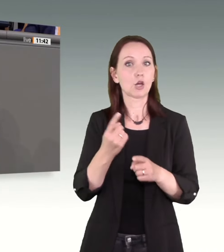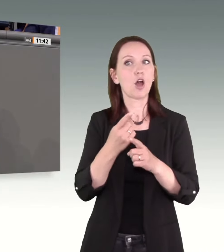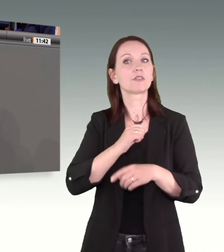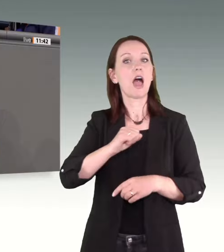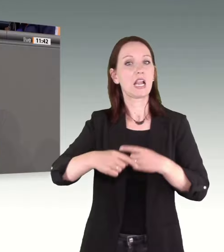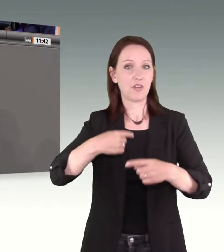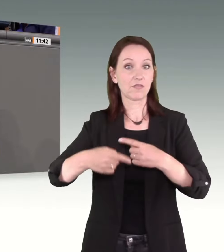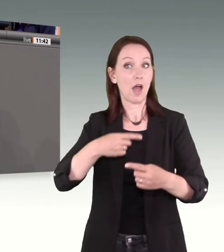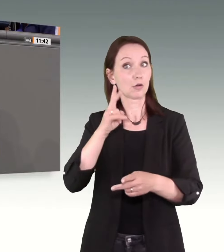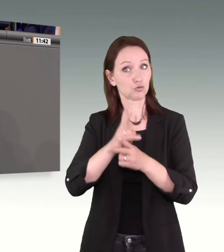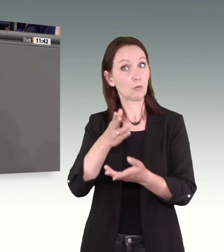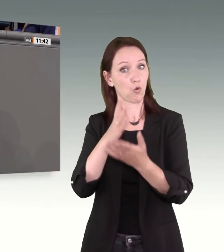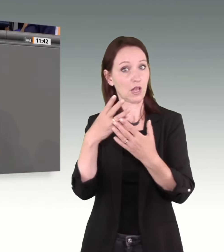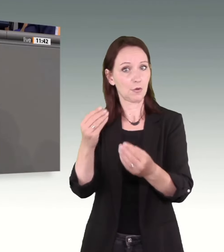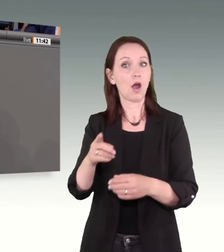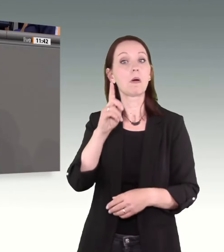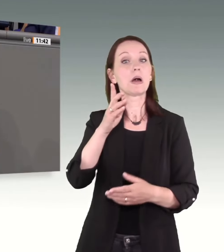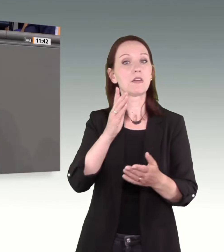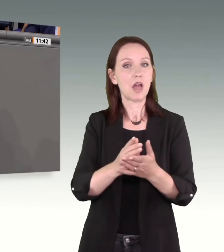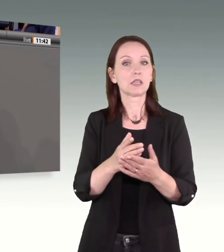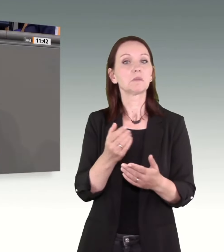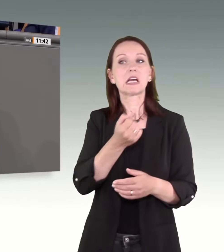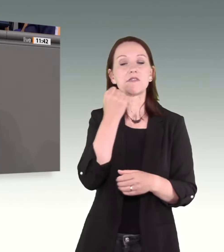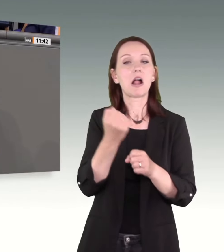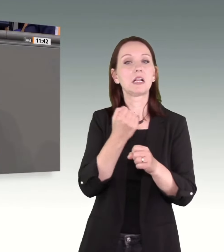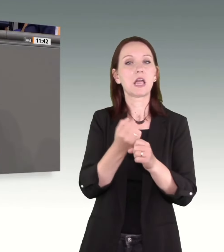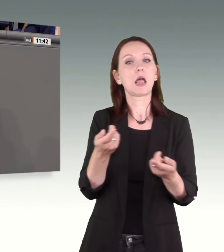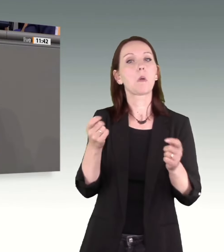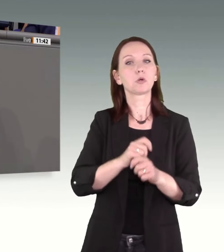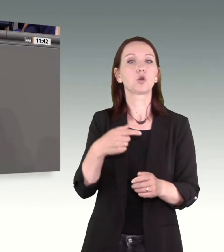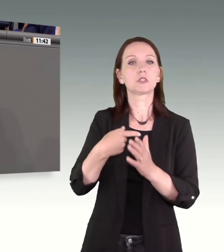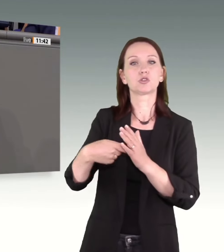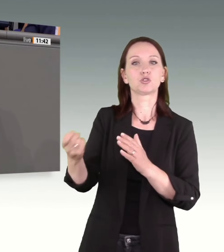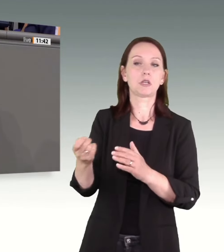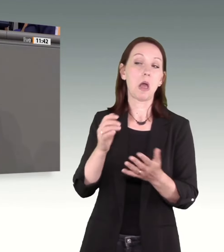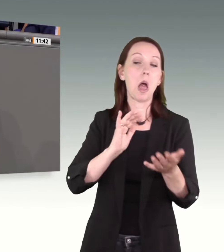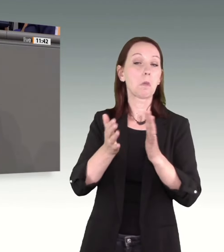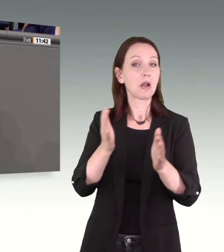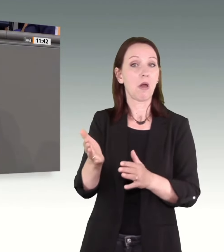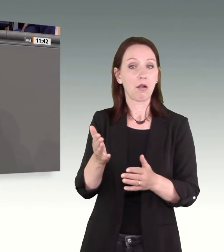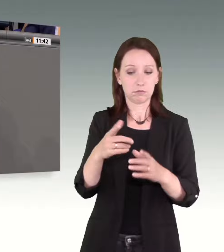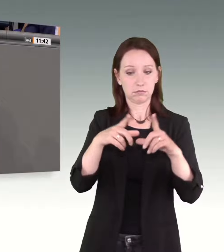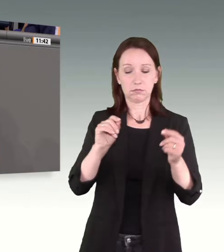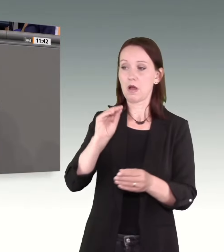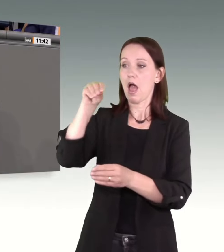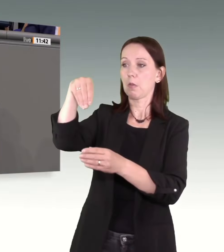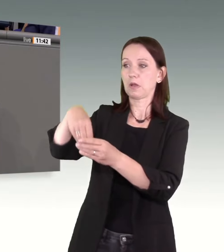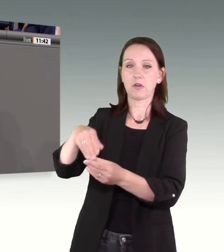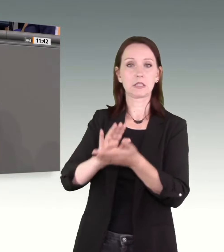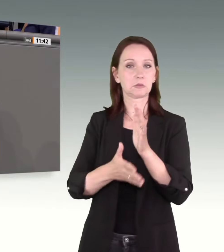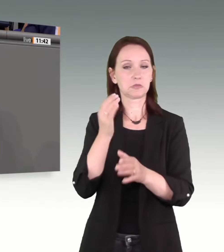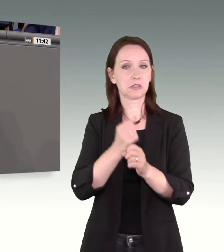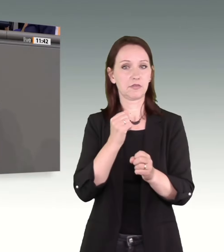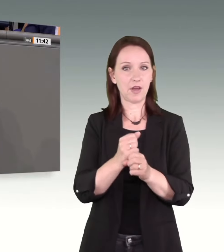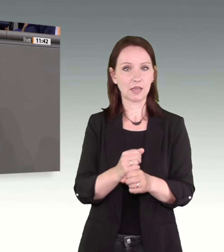im Anschluss wird den Gewalttätern der Beschluss einfach zugestellt. Manchmal nur durch Einlegen in den Briefkasten. Eine Überwachung der